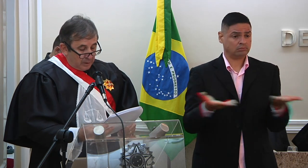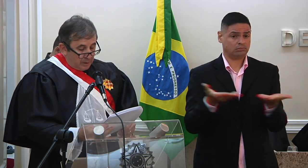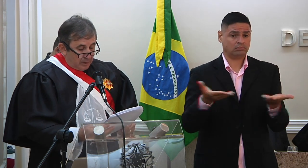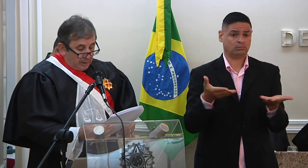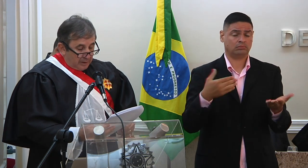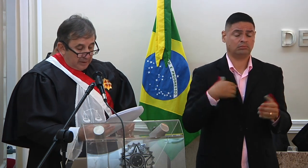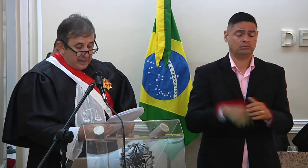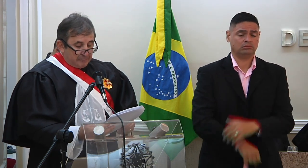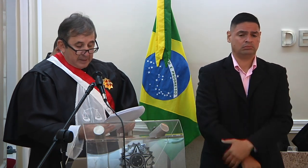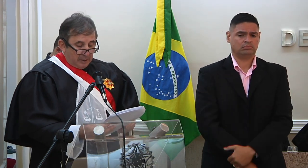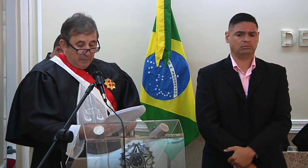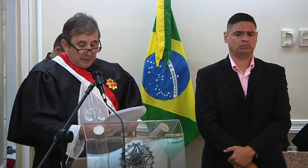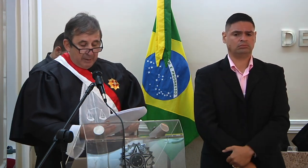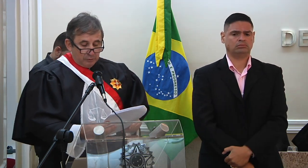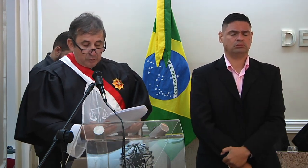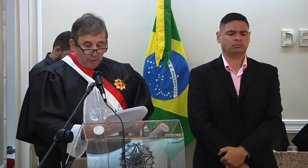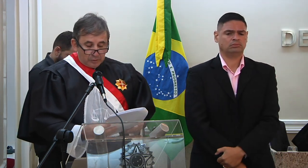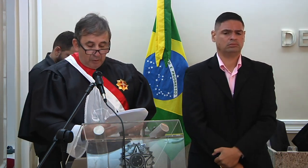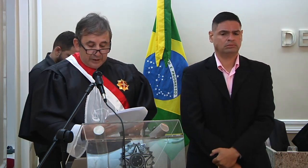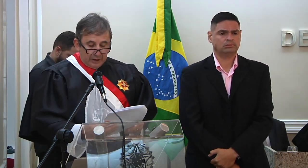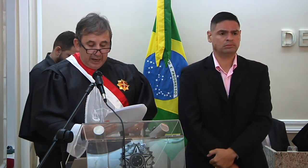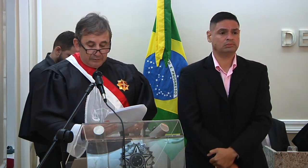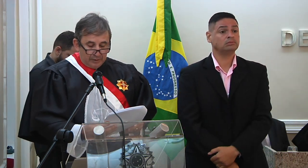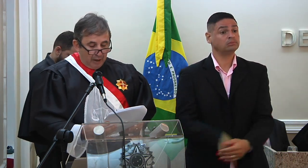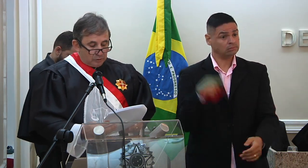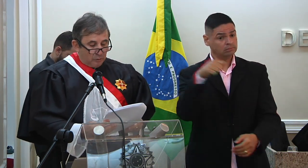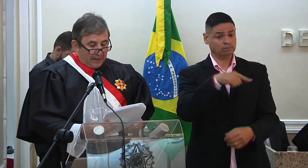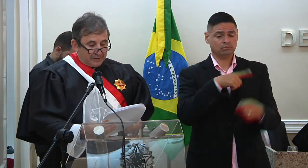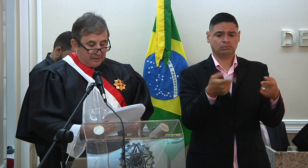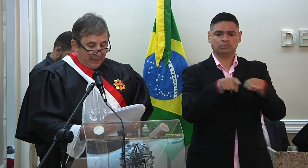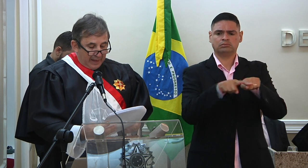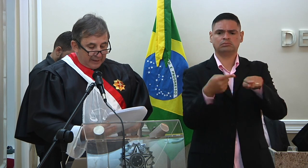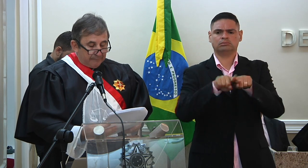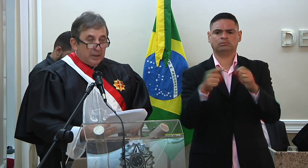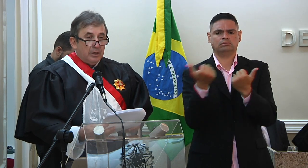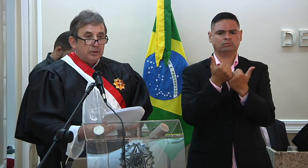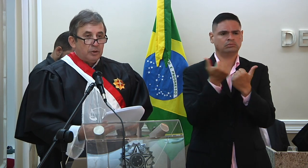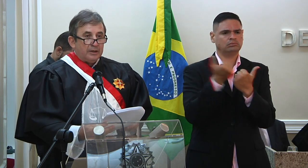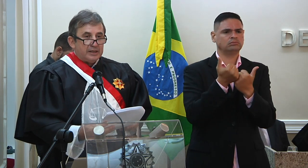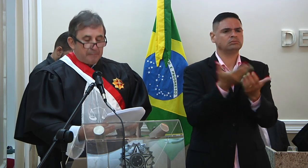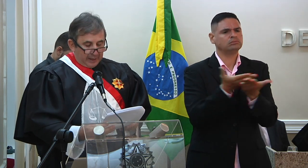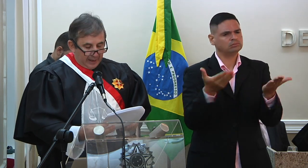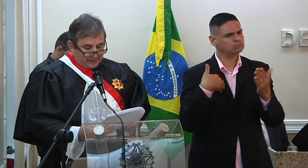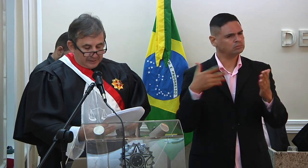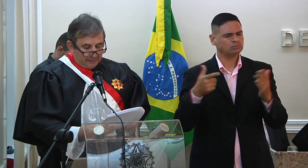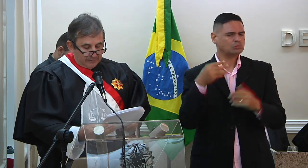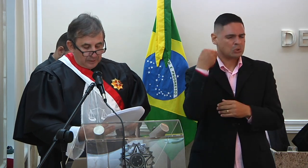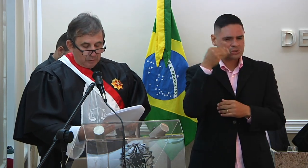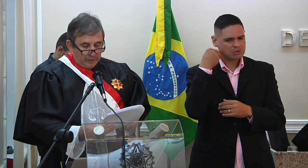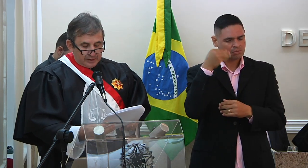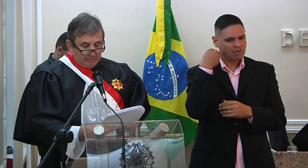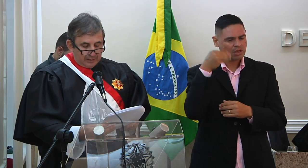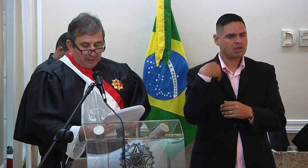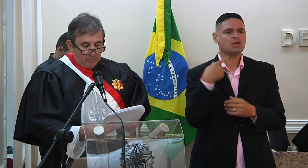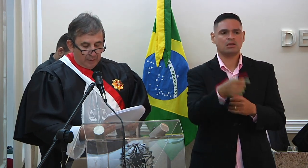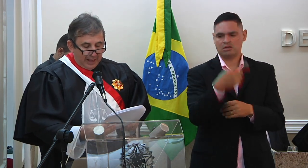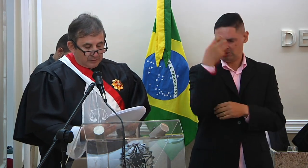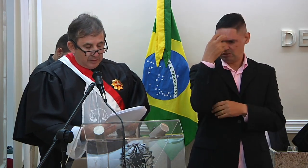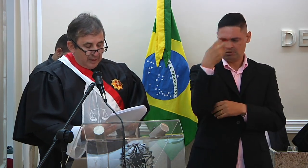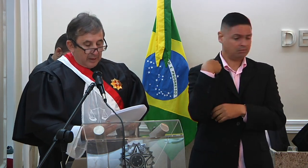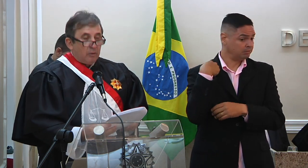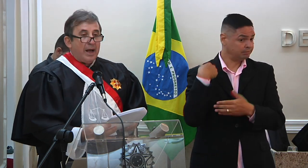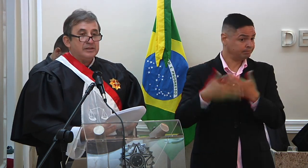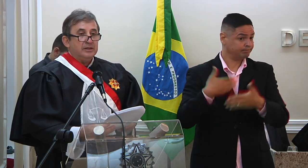e especialmente para os órgãos colegiados aos quais se integra toda a experiência e o conhecimento